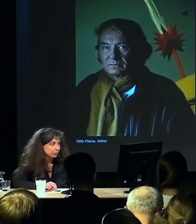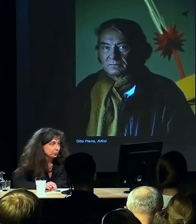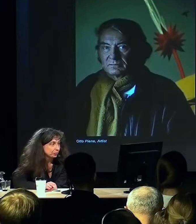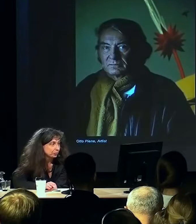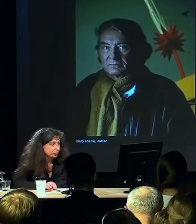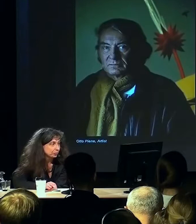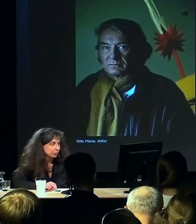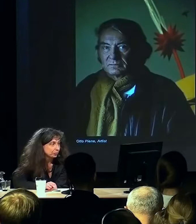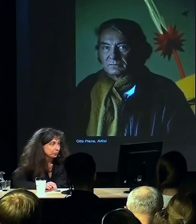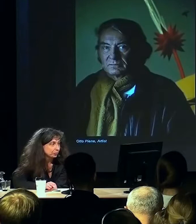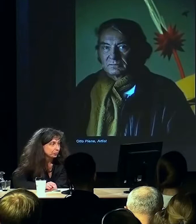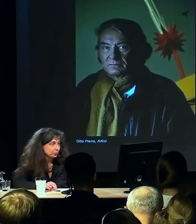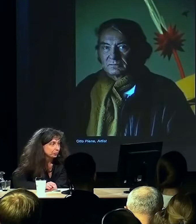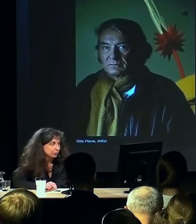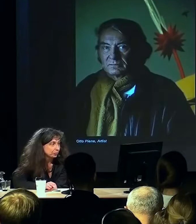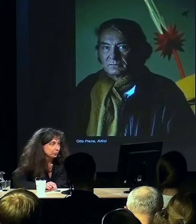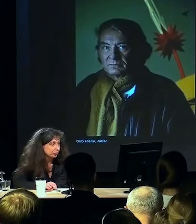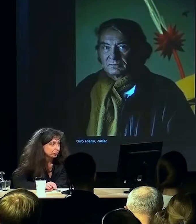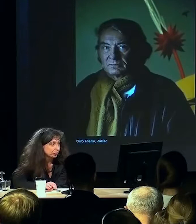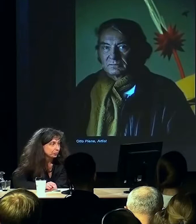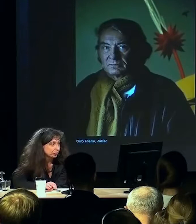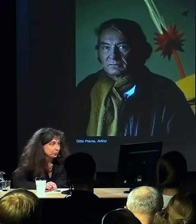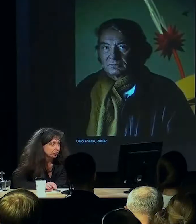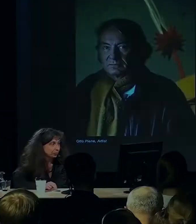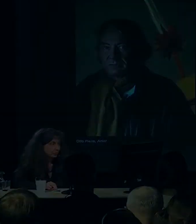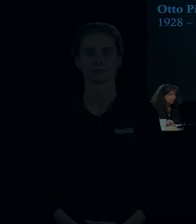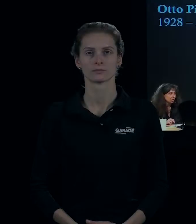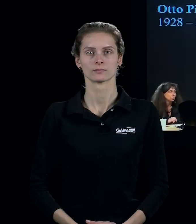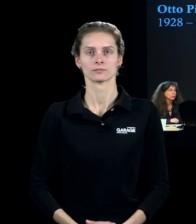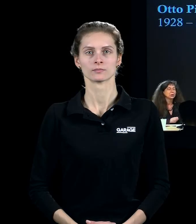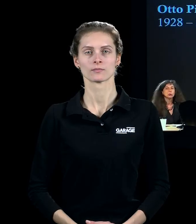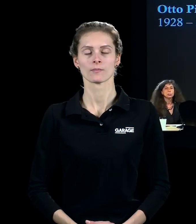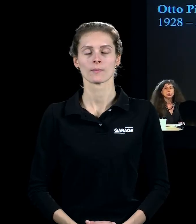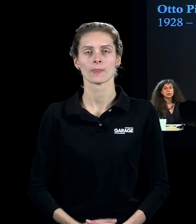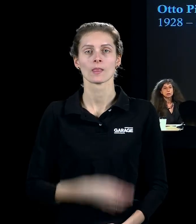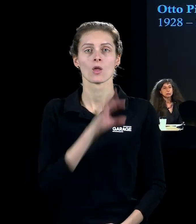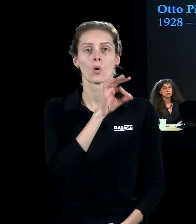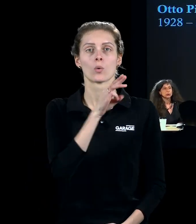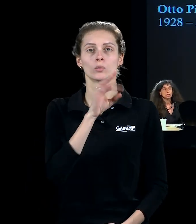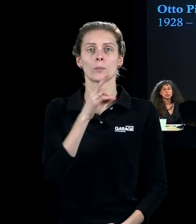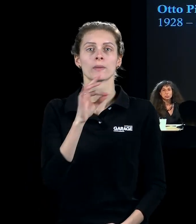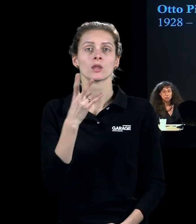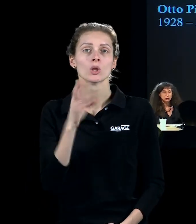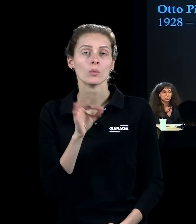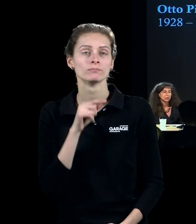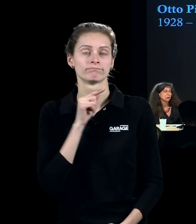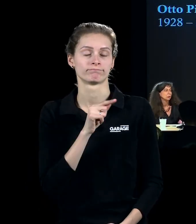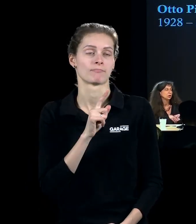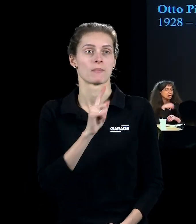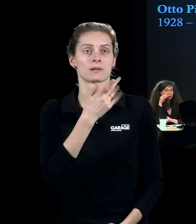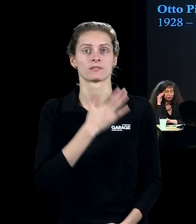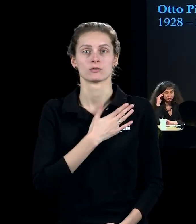коротких тёмных волос в центре головы. Взгляд его направлен на зрителя. Собственно говоря, Отто Пине, с которым он первый